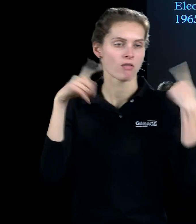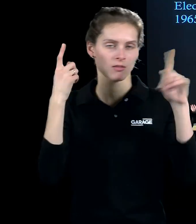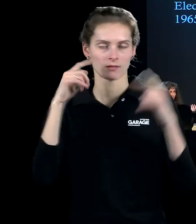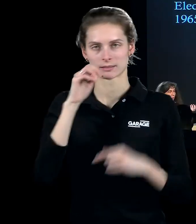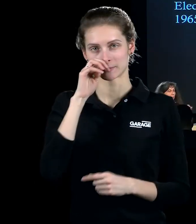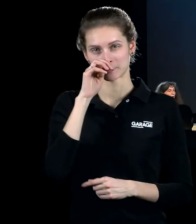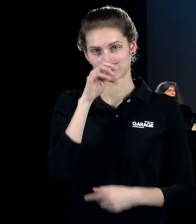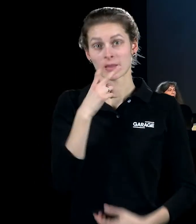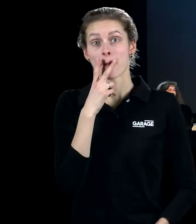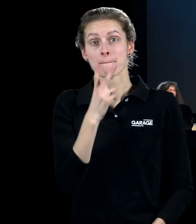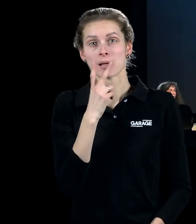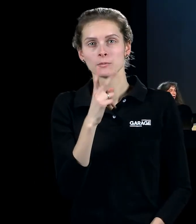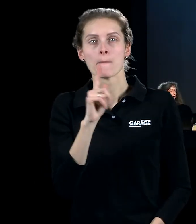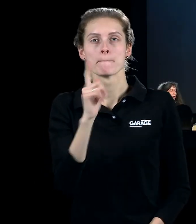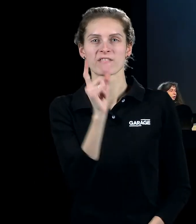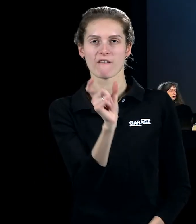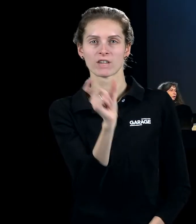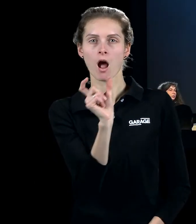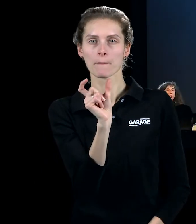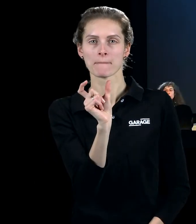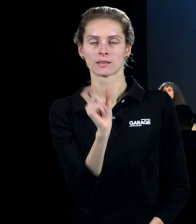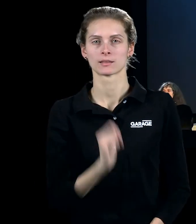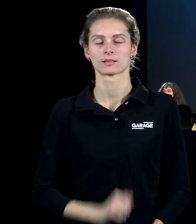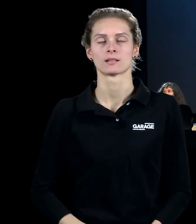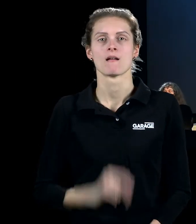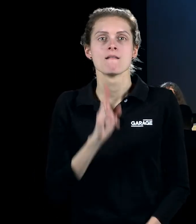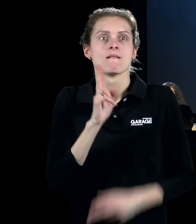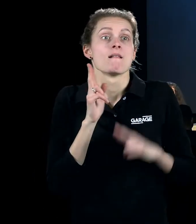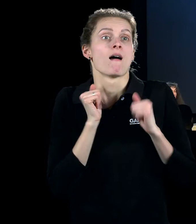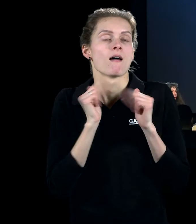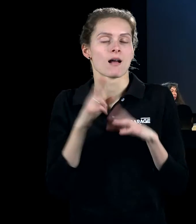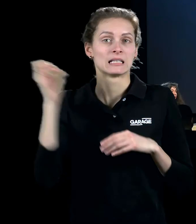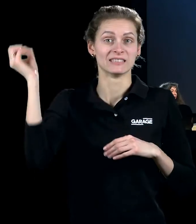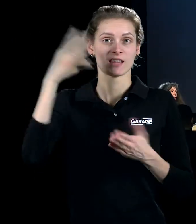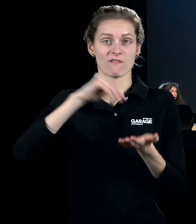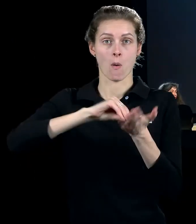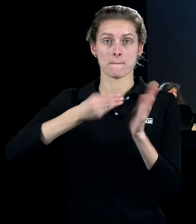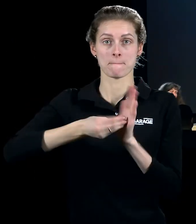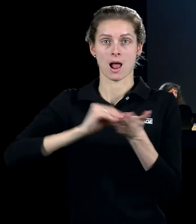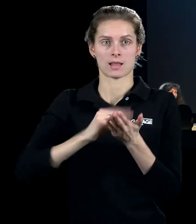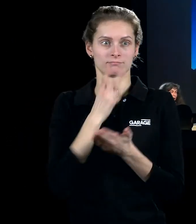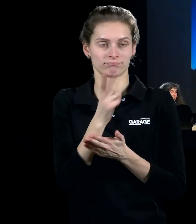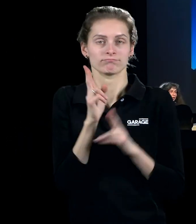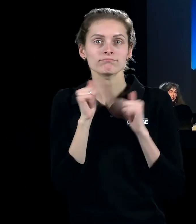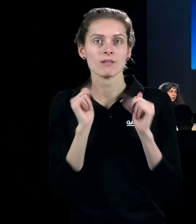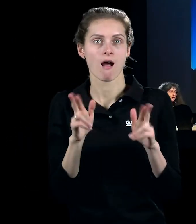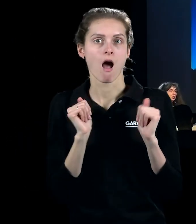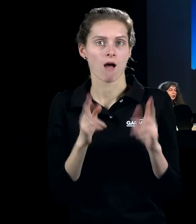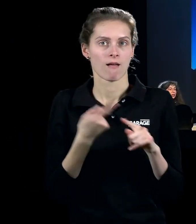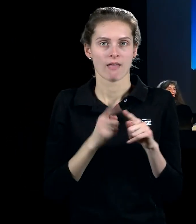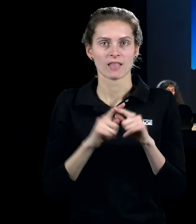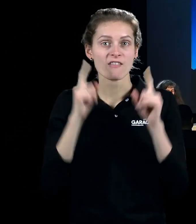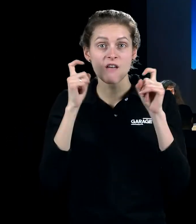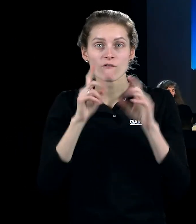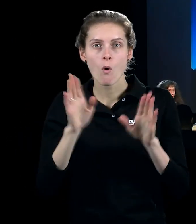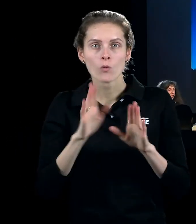мы посмотрим первый фрагмент, как, собственно говоря, вот этот самый световой балет, как это выглядит, когда это все не фотография, это все-таки